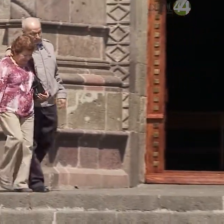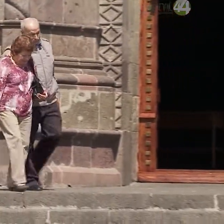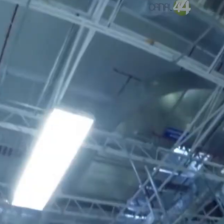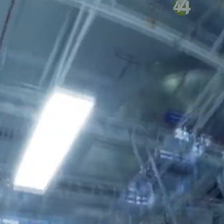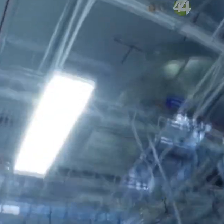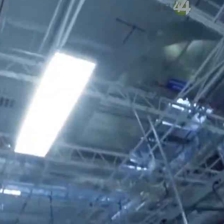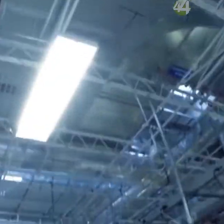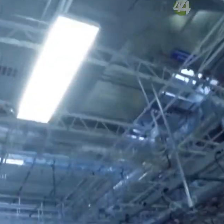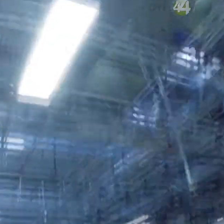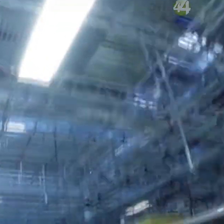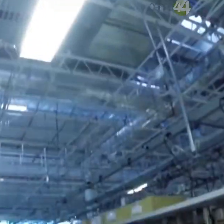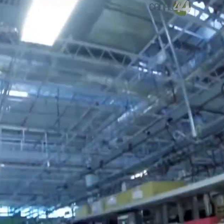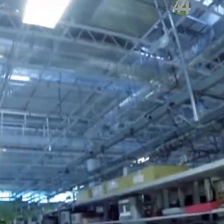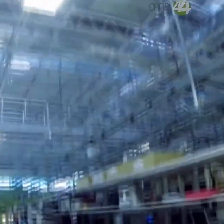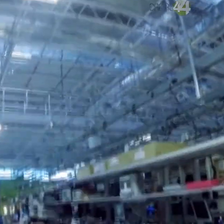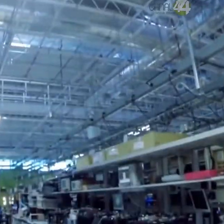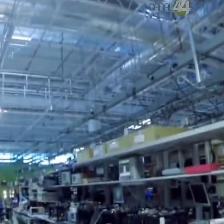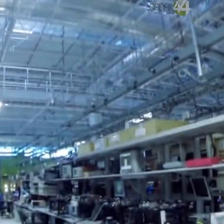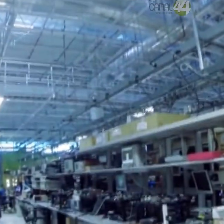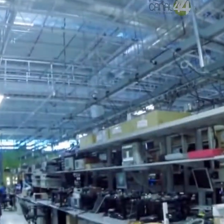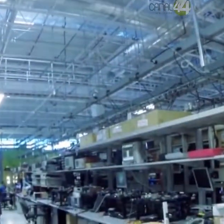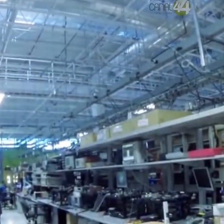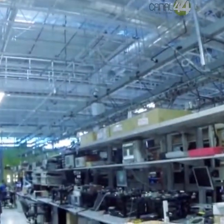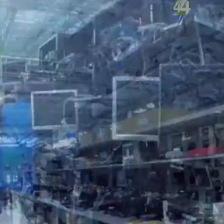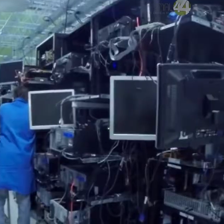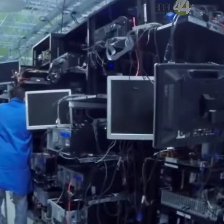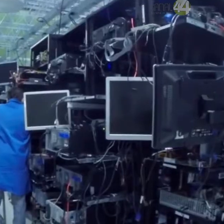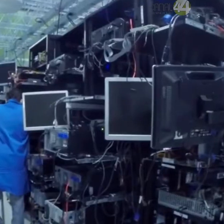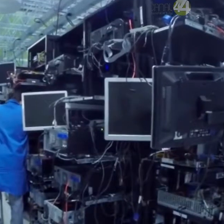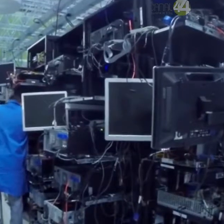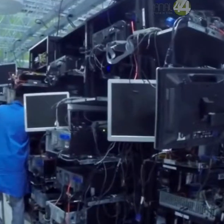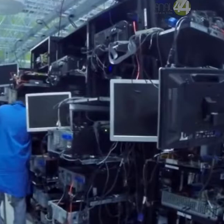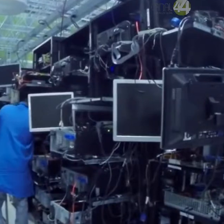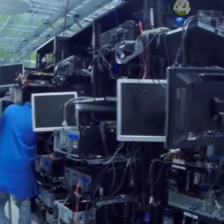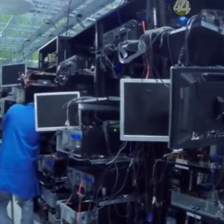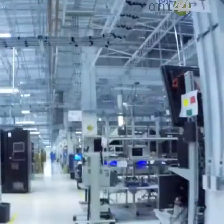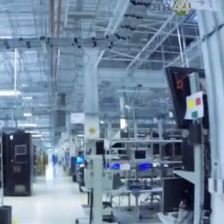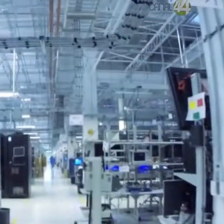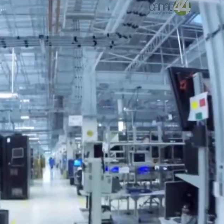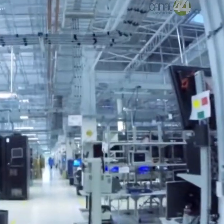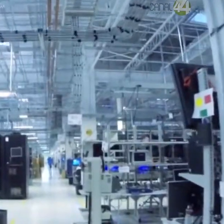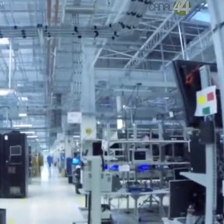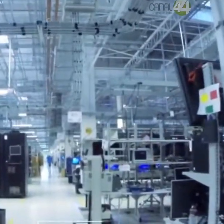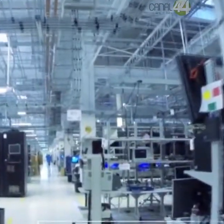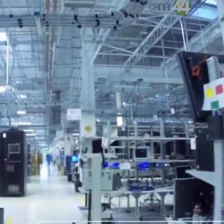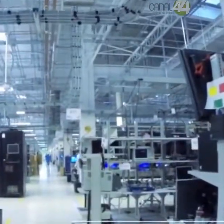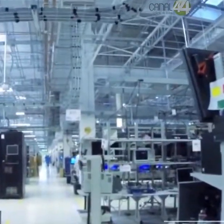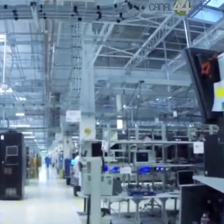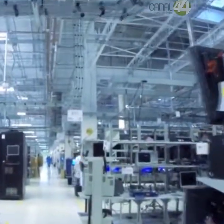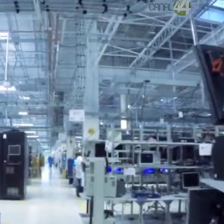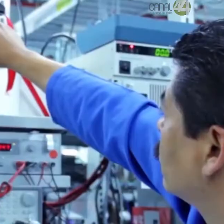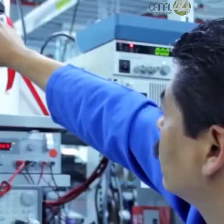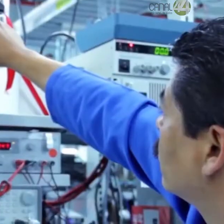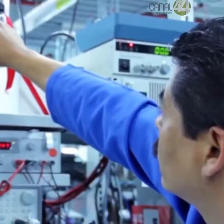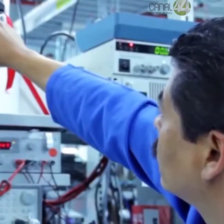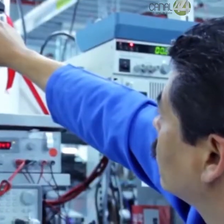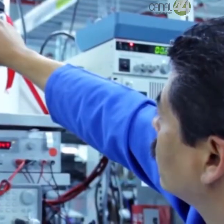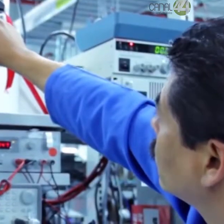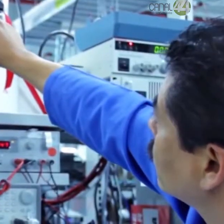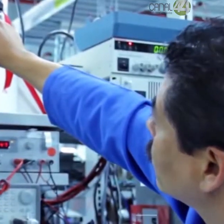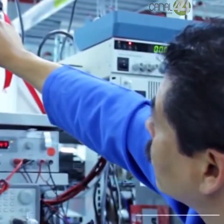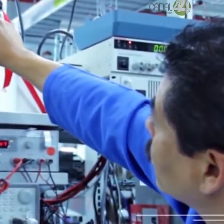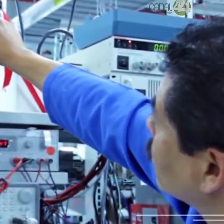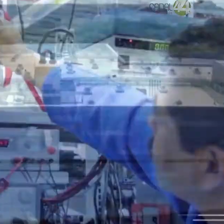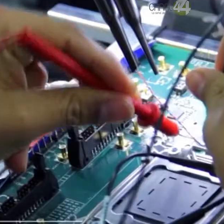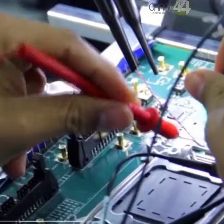de Guadalajara es consolidar una red de empresas que facilite el acceso laboral para personas con discapacidad, adultos mayores y migrantes. Habla